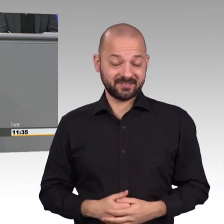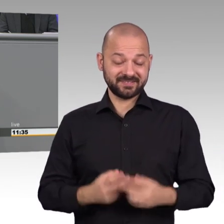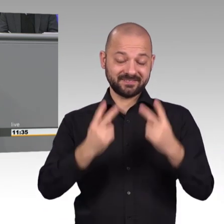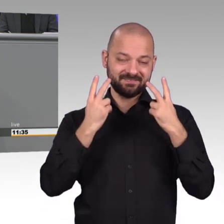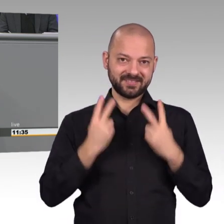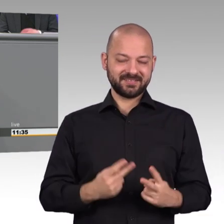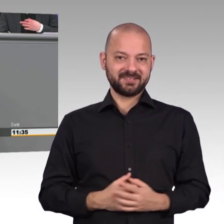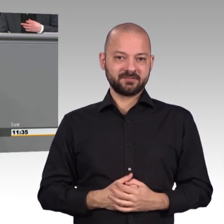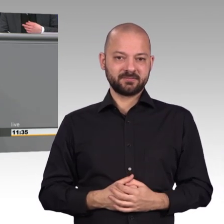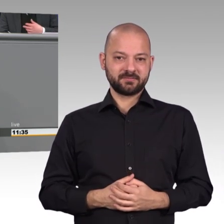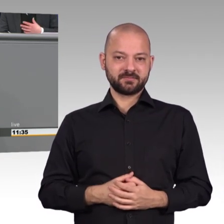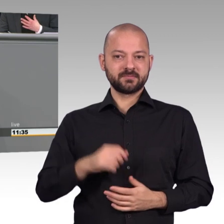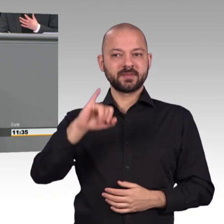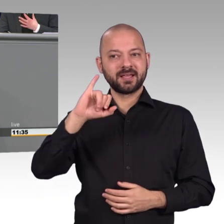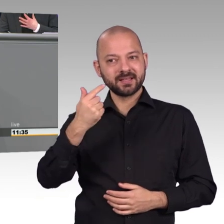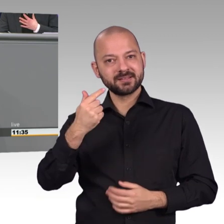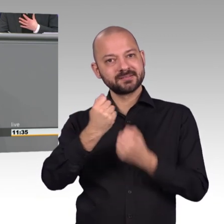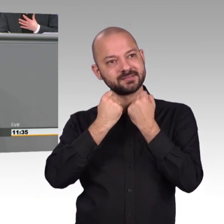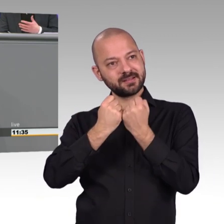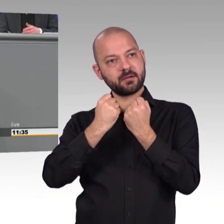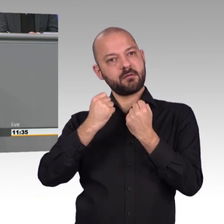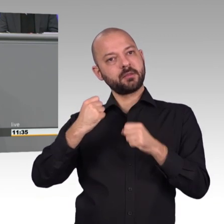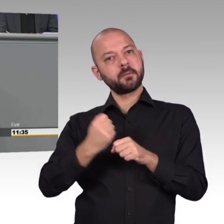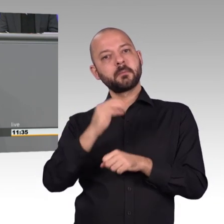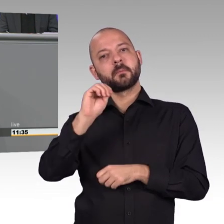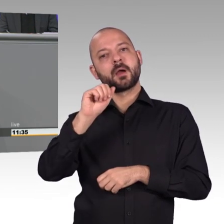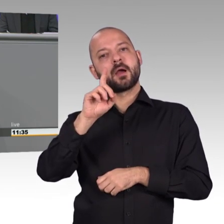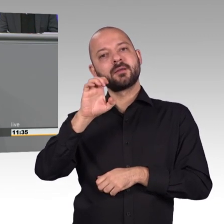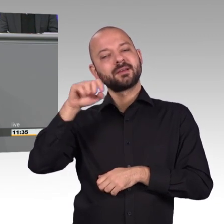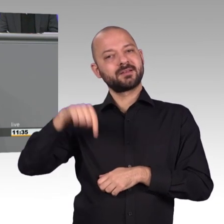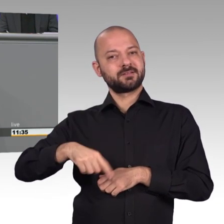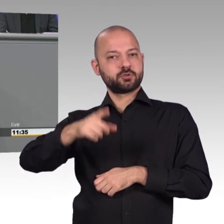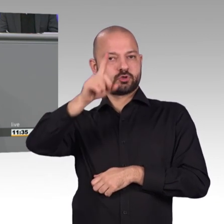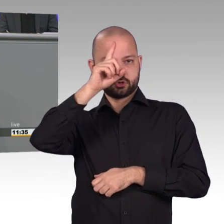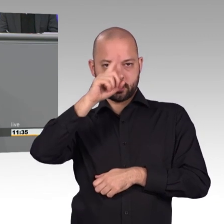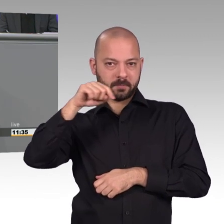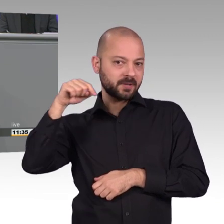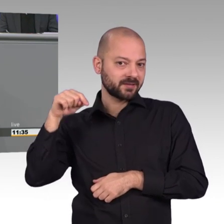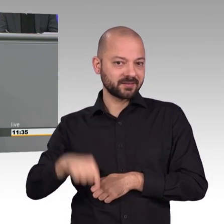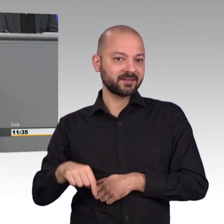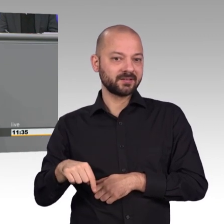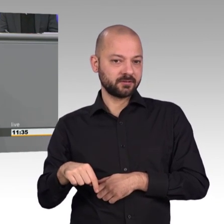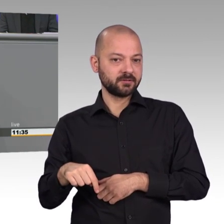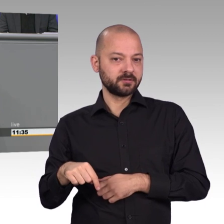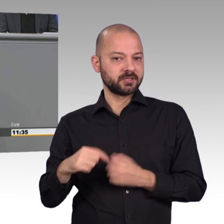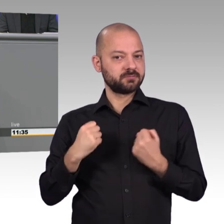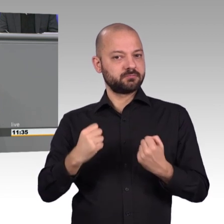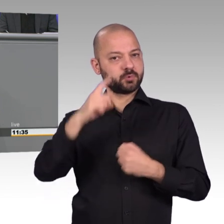mehr in Richtung der Liberalen und der Sozialen rückt, dann ist uns nicht bange, sondern wir bringen das gemeinsam voran. Sie haben ja, weil Sie es in Ihren